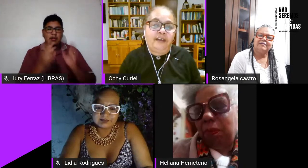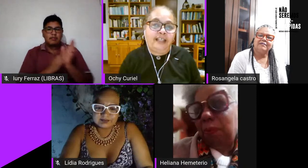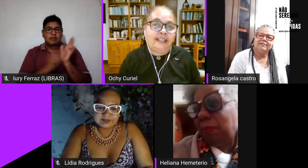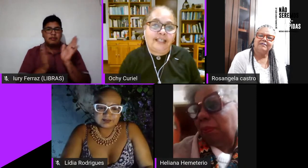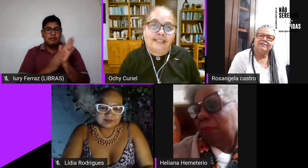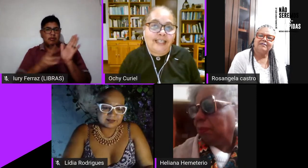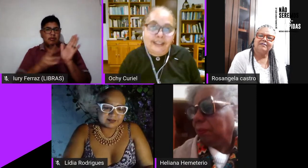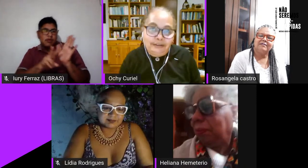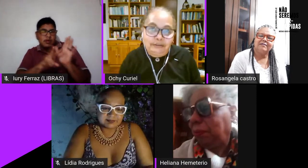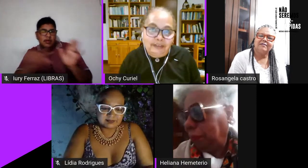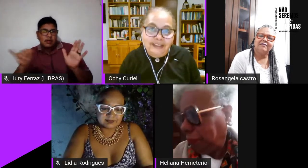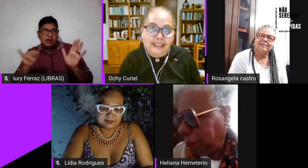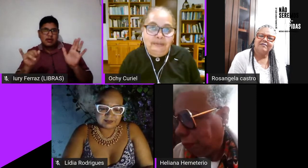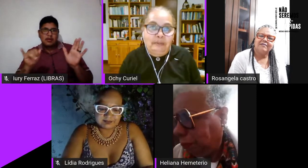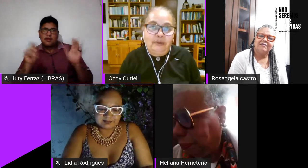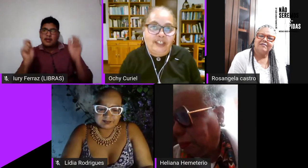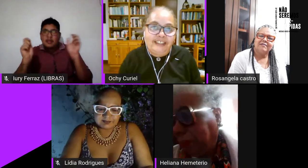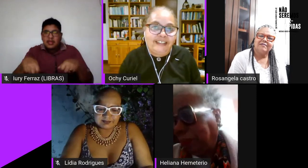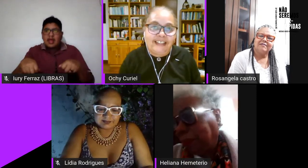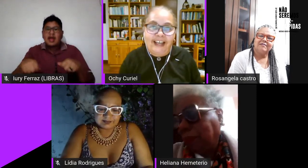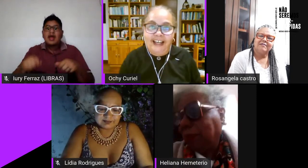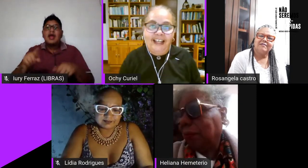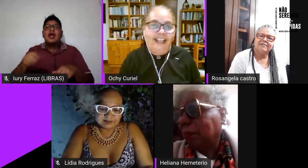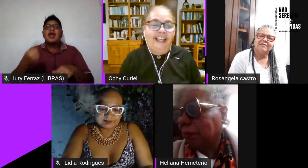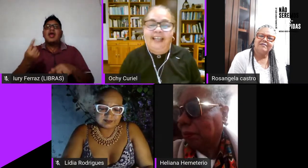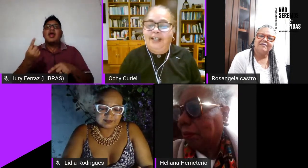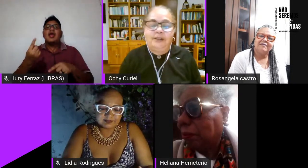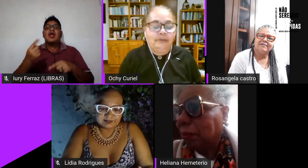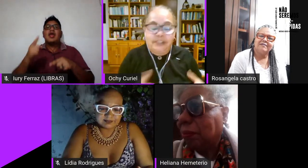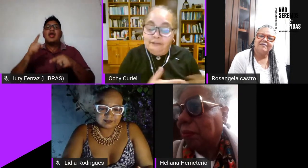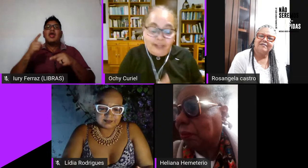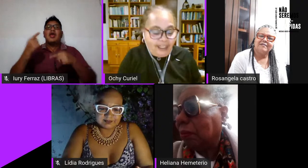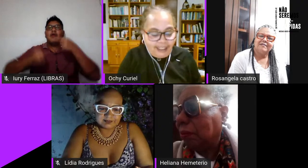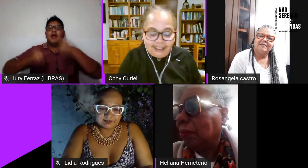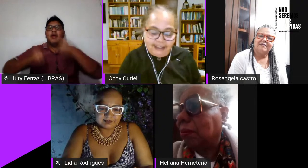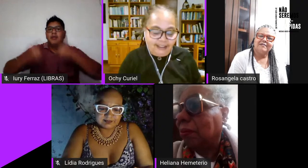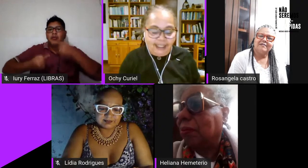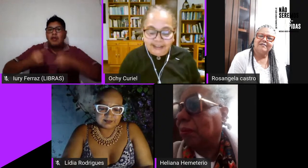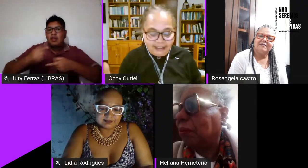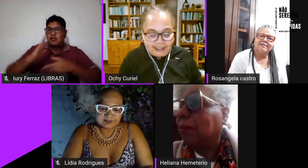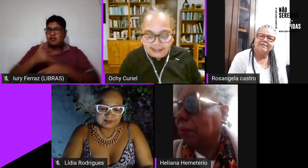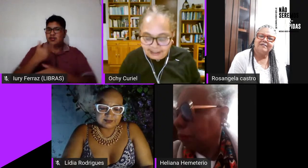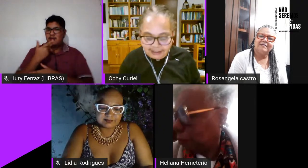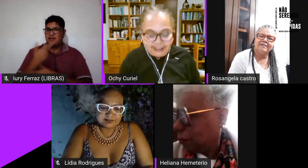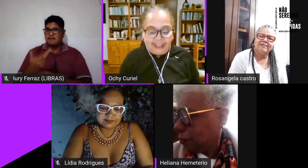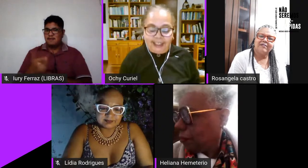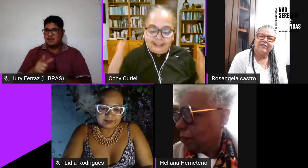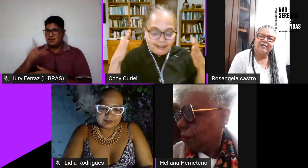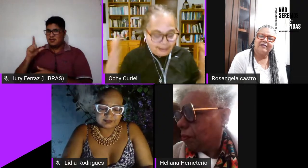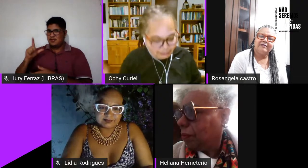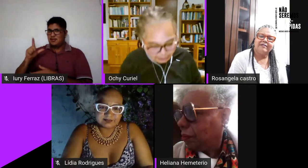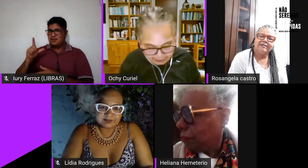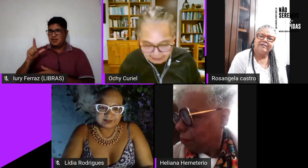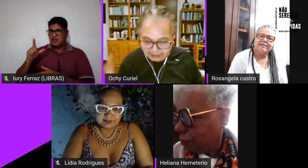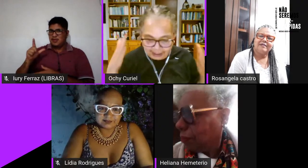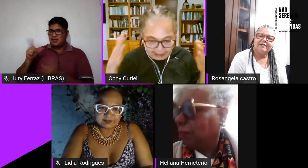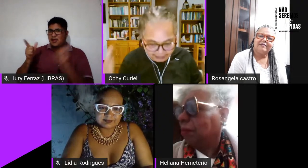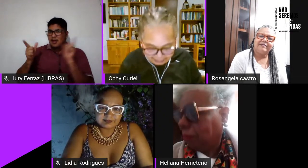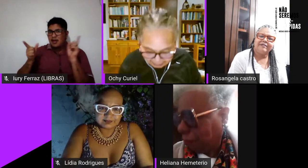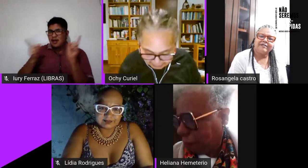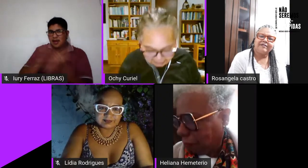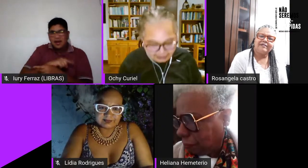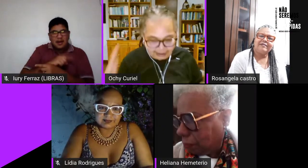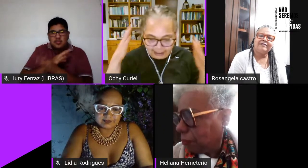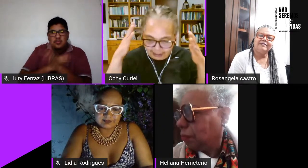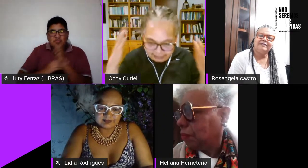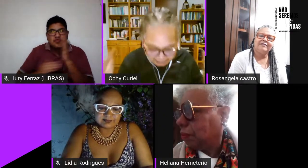dar certo vai ser uma política como já falei antirracista antiterosexista